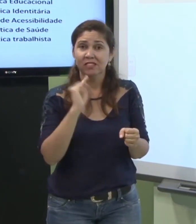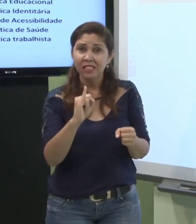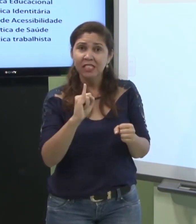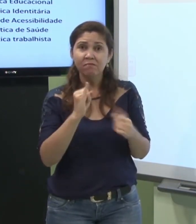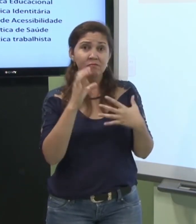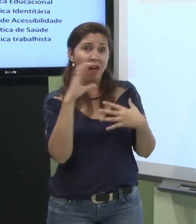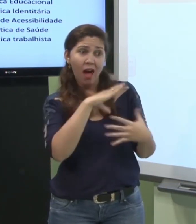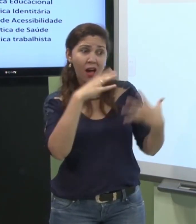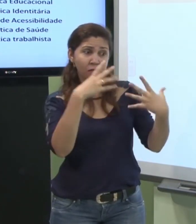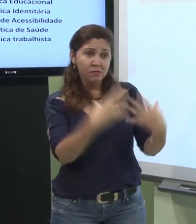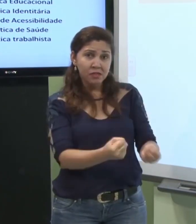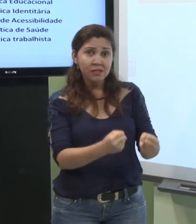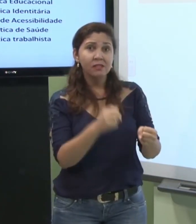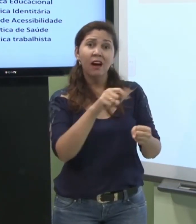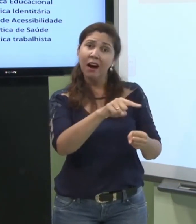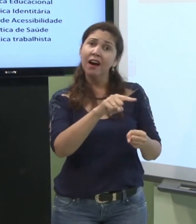esse desenvolvimento